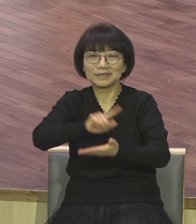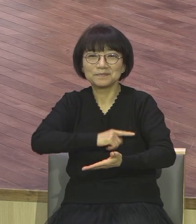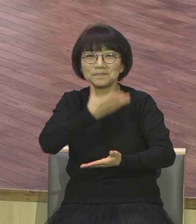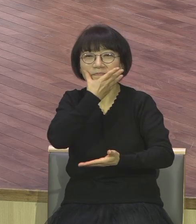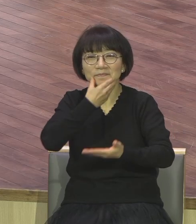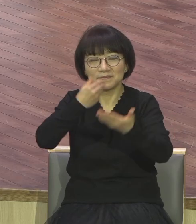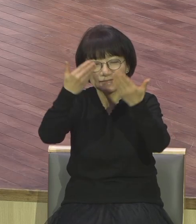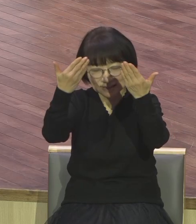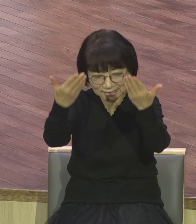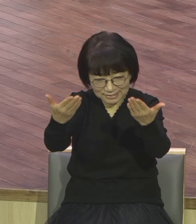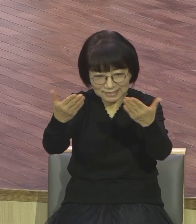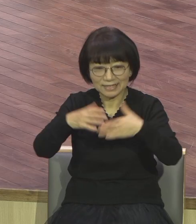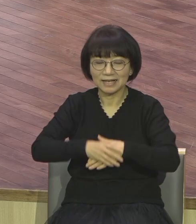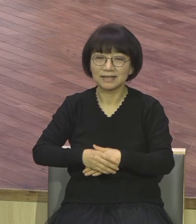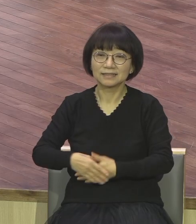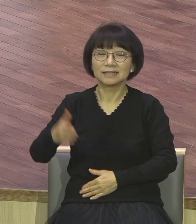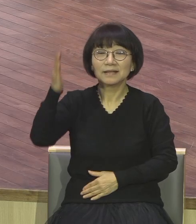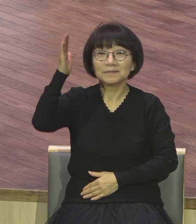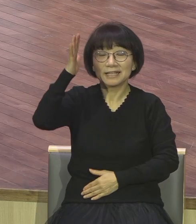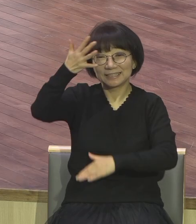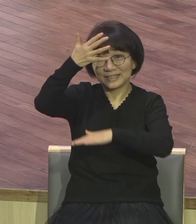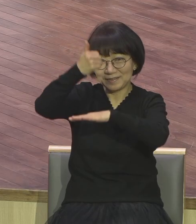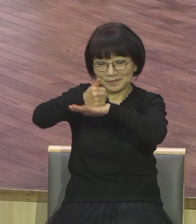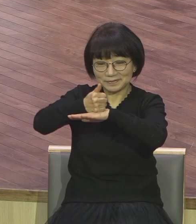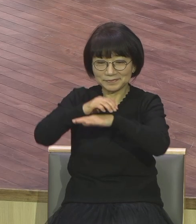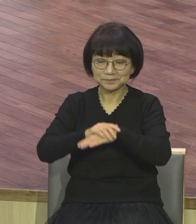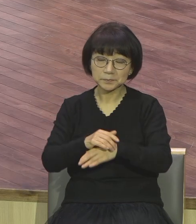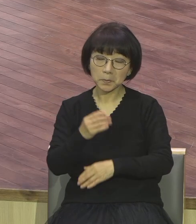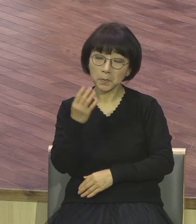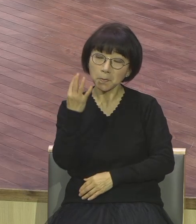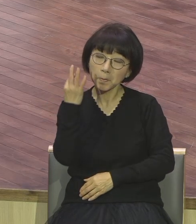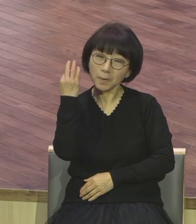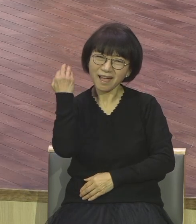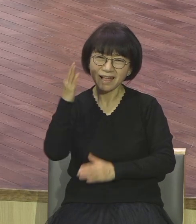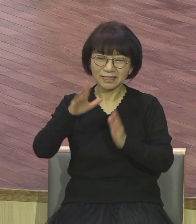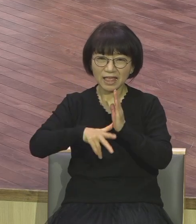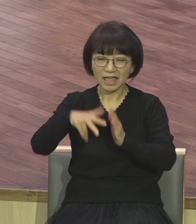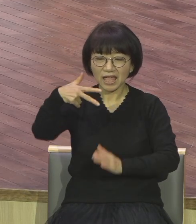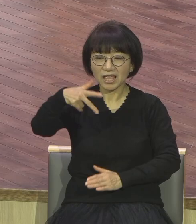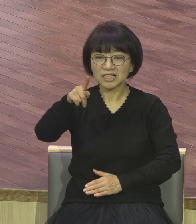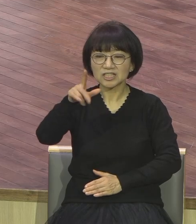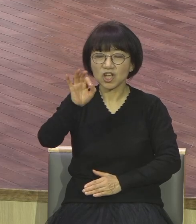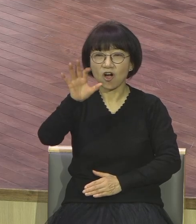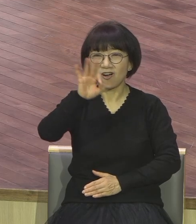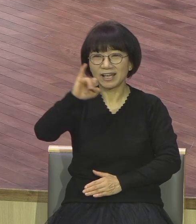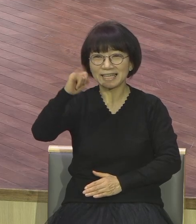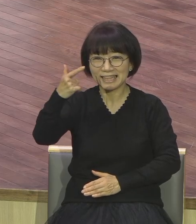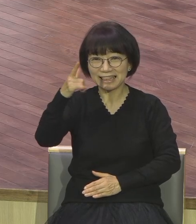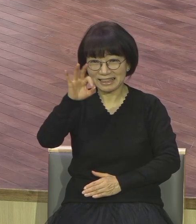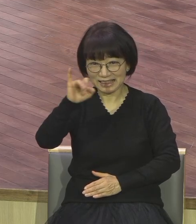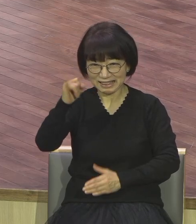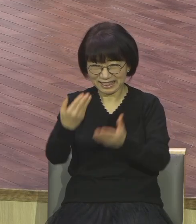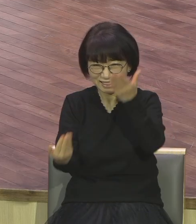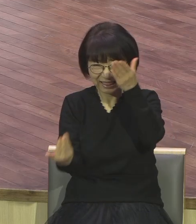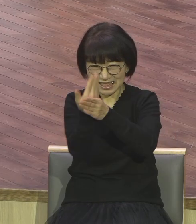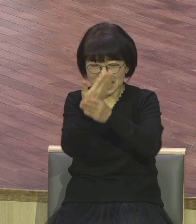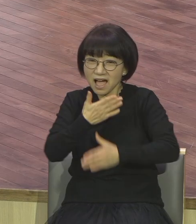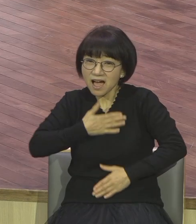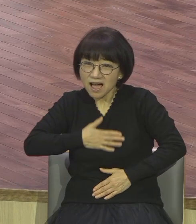결론입니다 최근에 정인희 사건 이 정인희 사건이 전 국민의 충격을